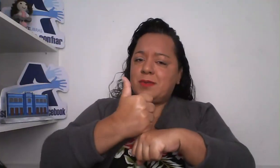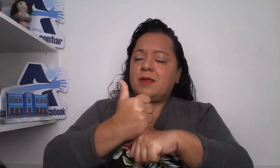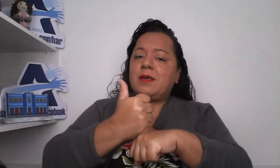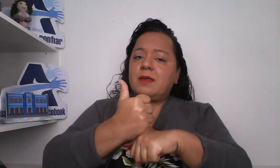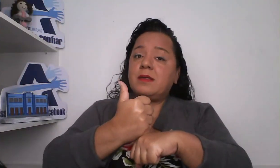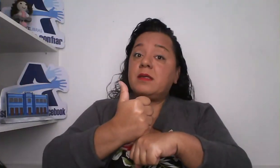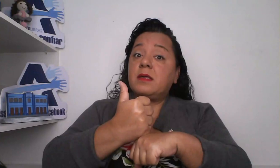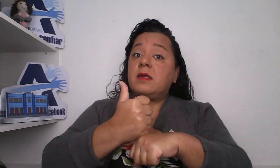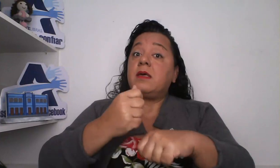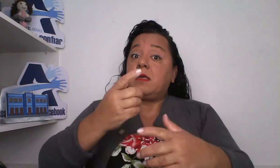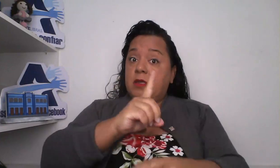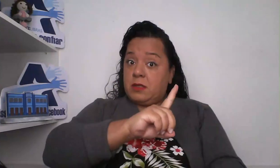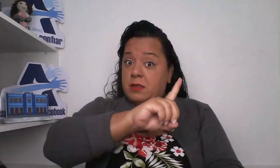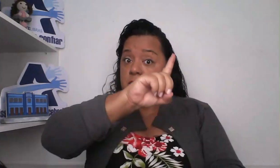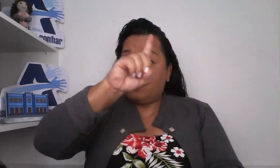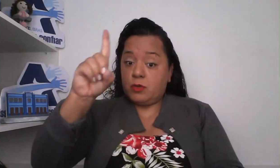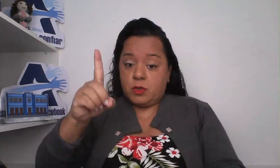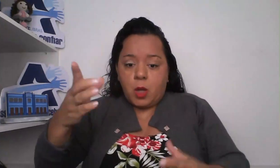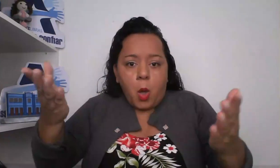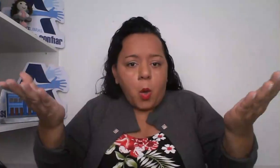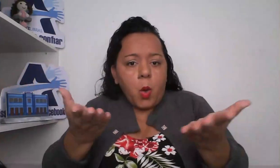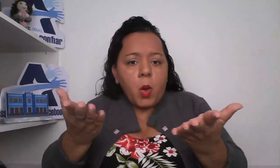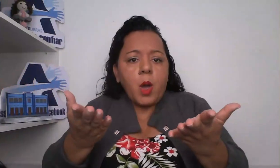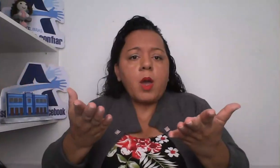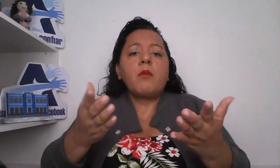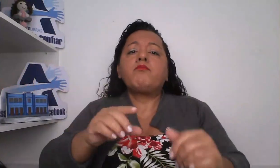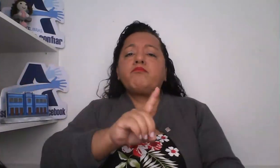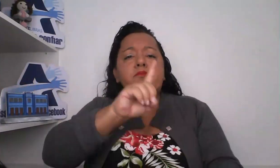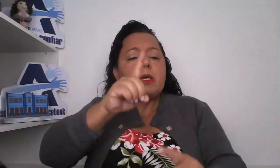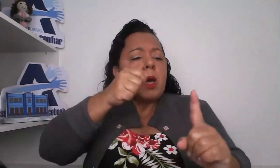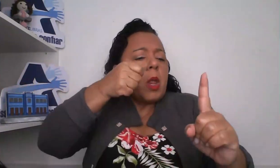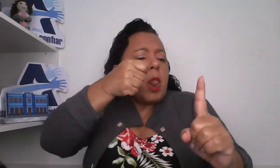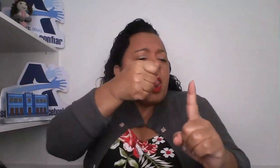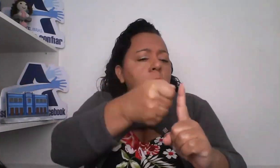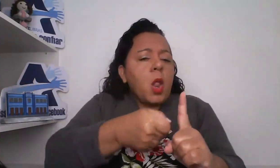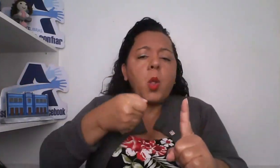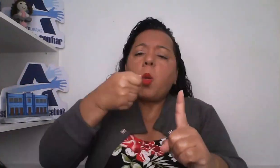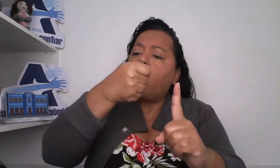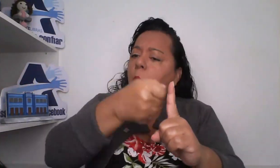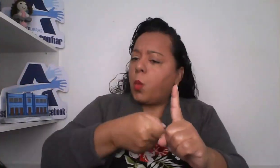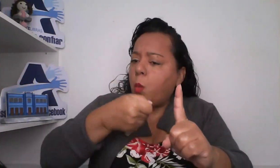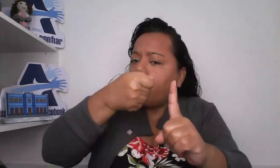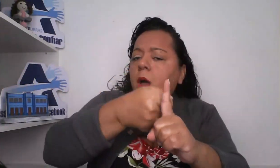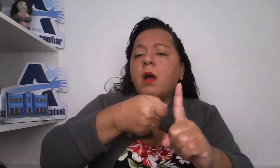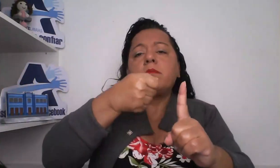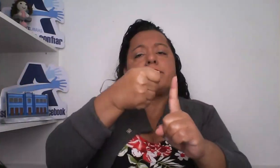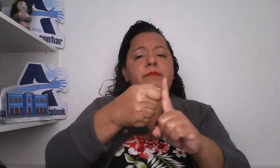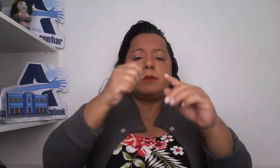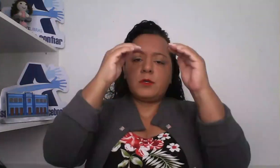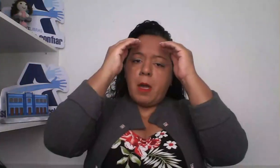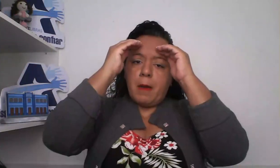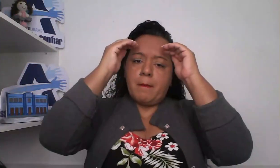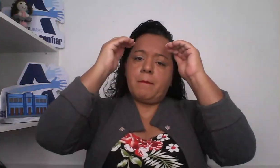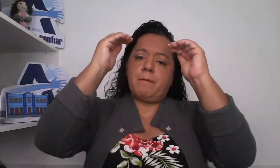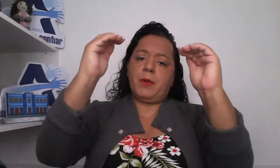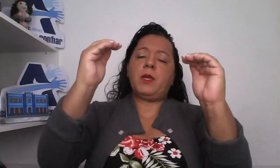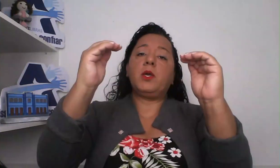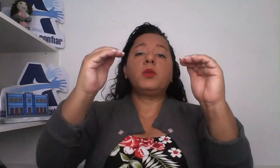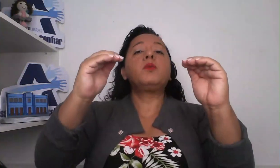trabalhadores, por esse dia. Um dia de muita luta, muitas conquistas em prol